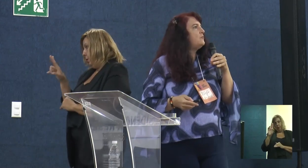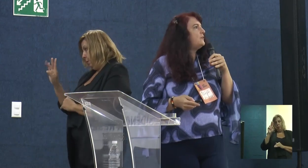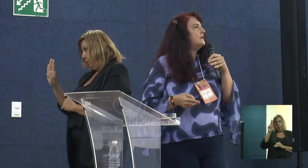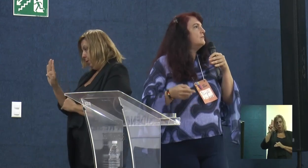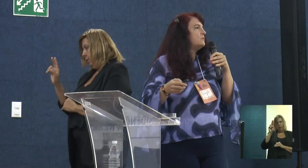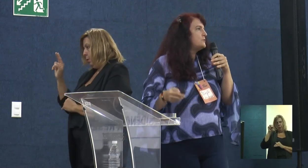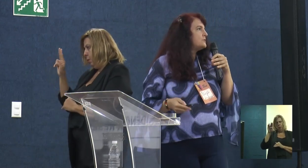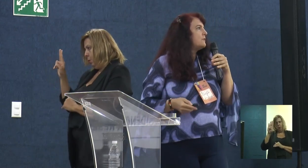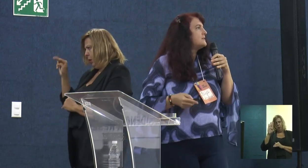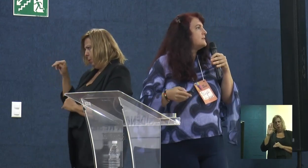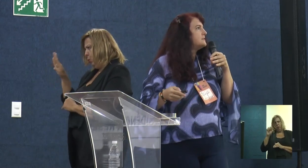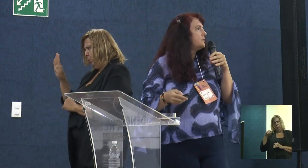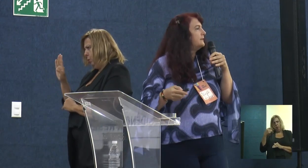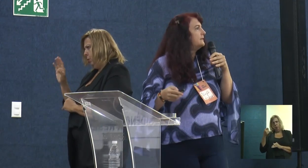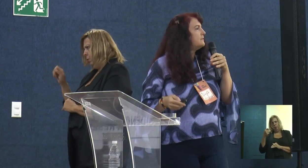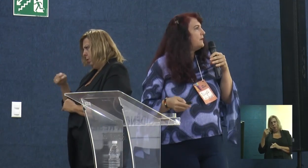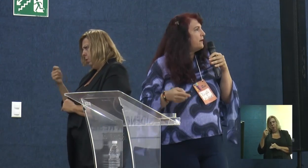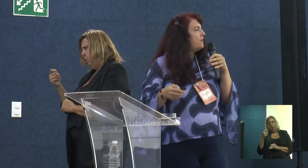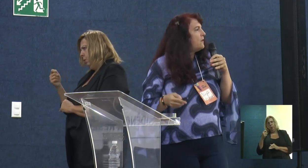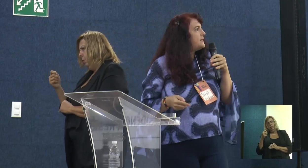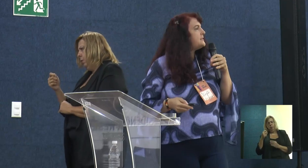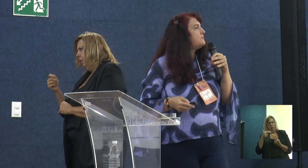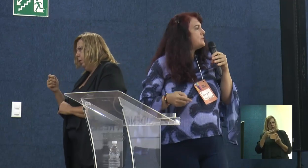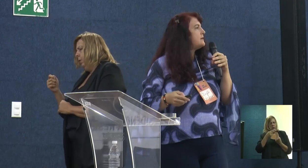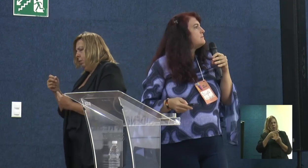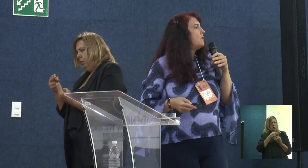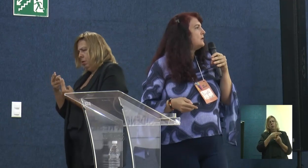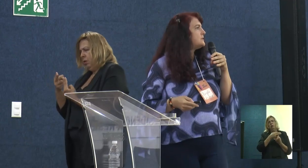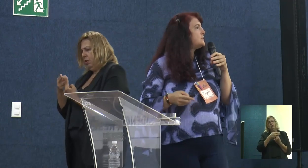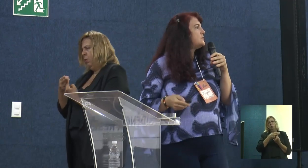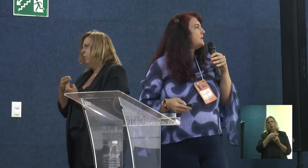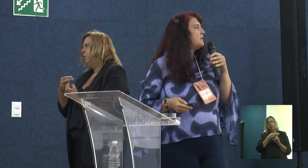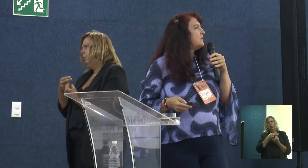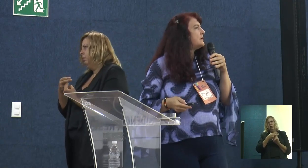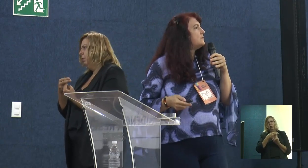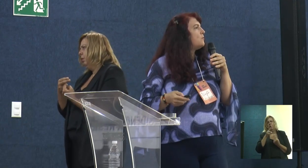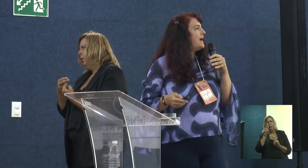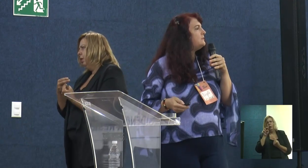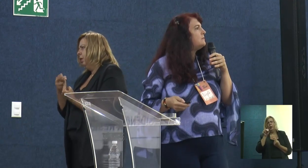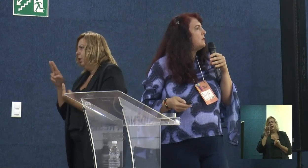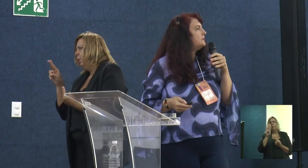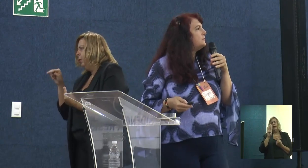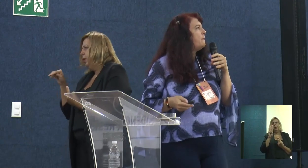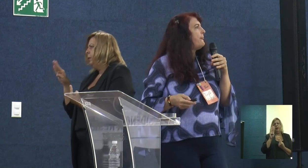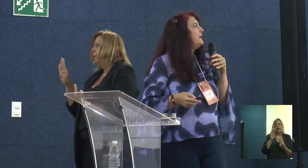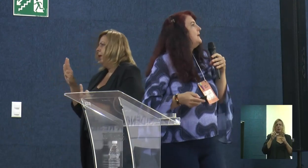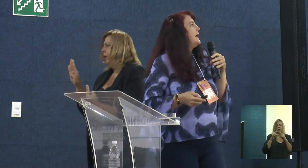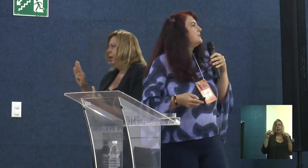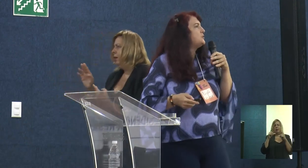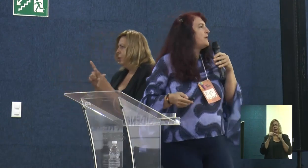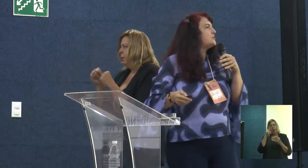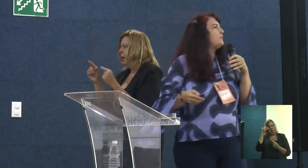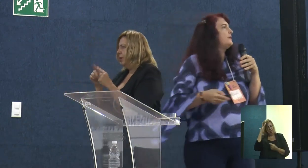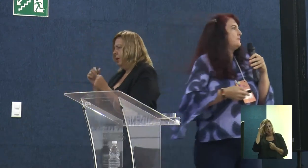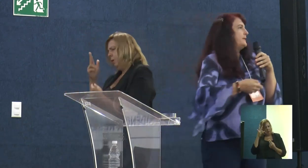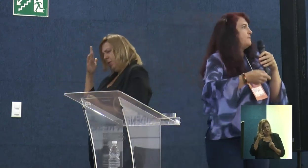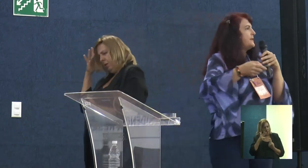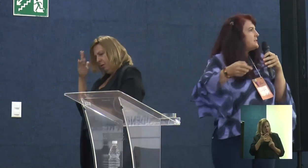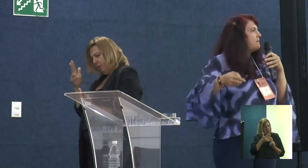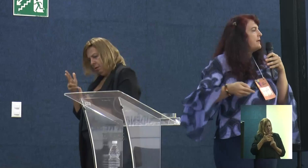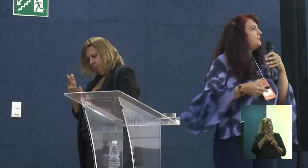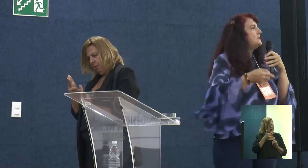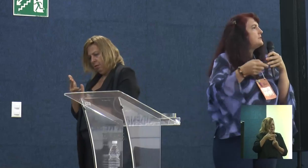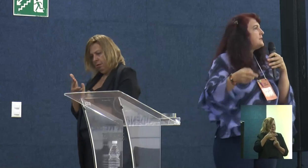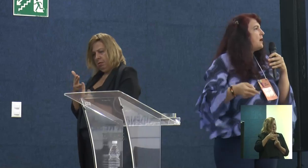Enfim, em cursos de 480 horas. São seis módulos. A gente está agora no quarto módulo. A gente passou pelo